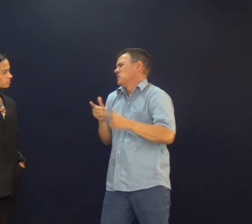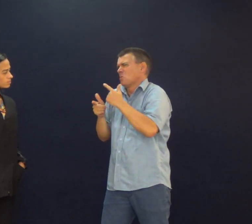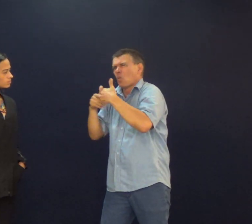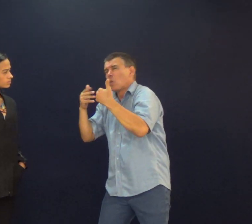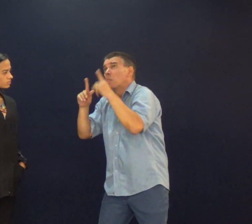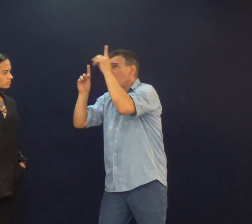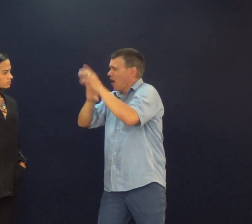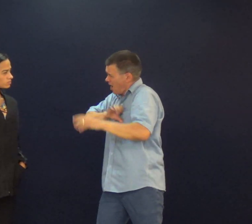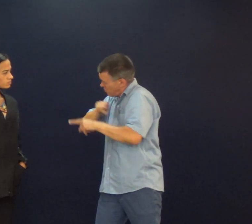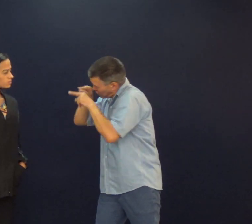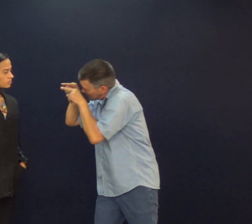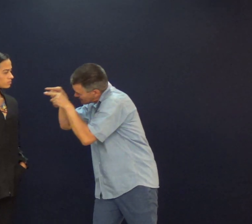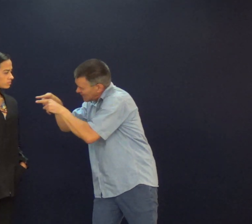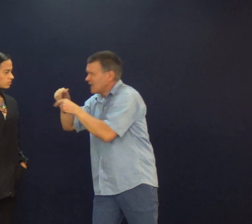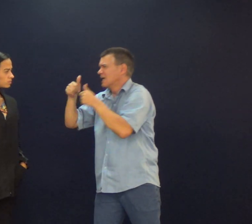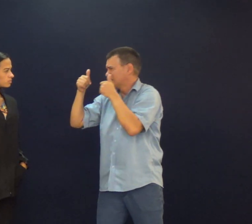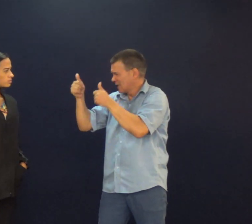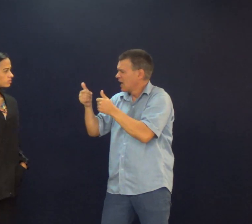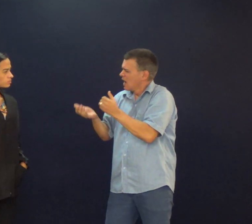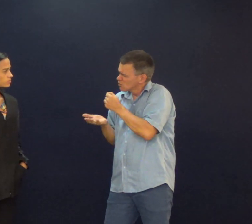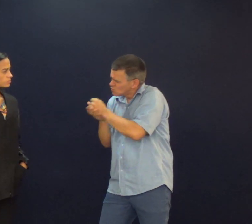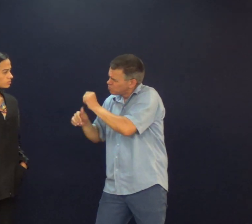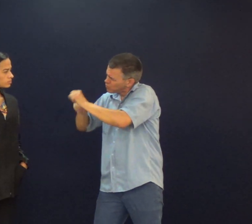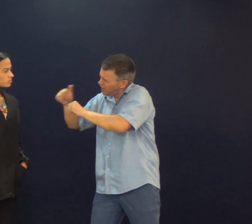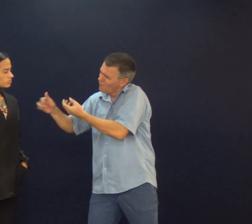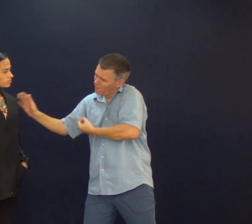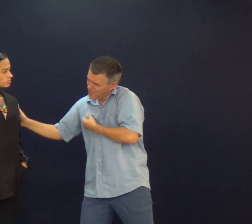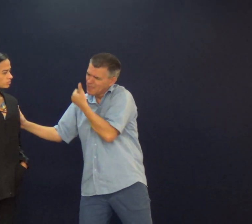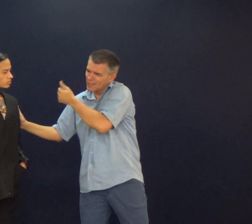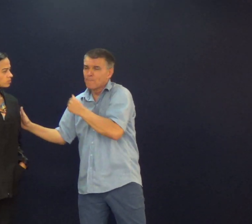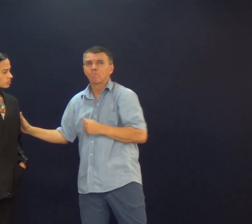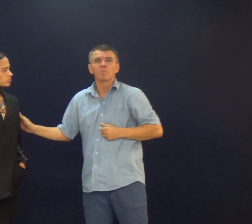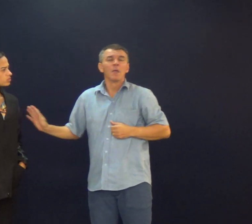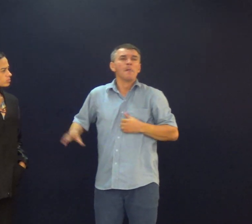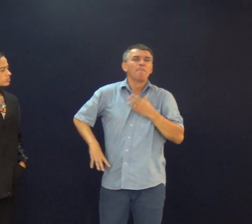preocupada Porque Deus te ama Tá? Eu quero te ajudar